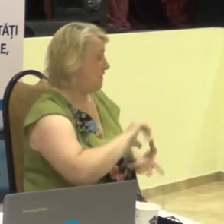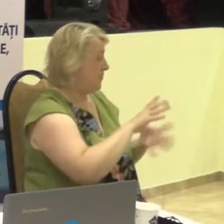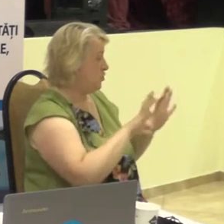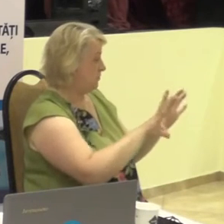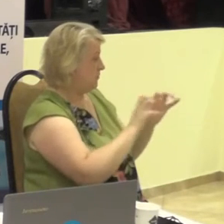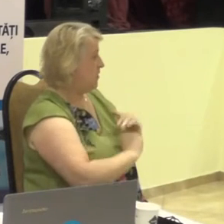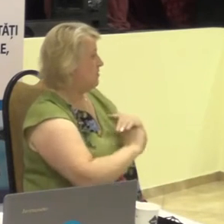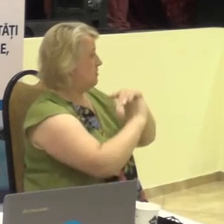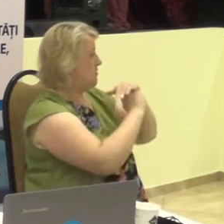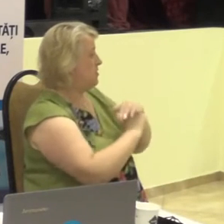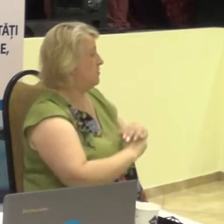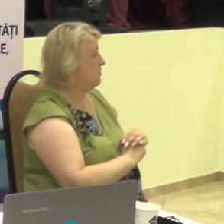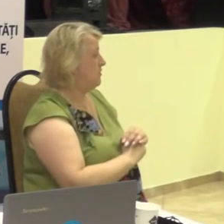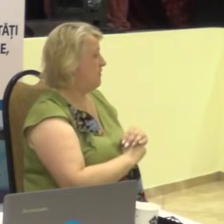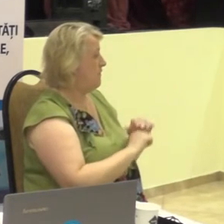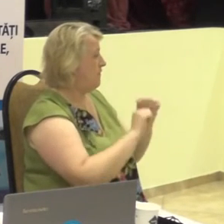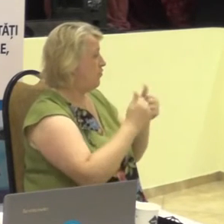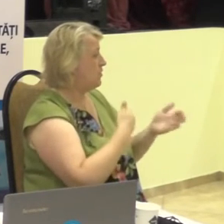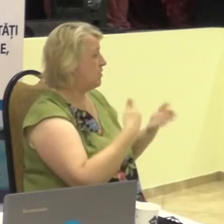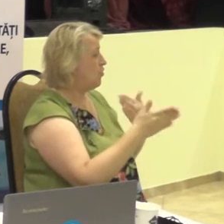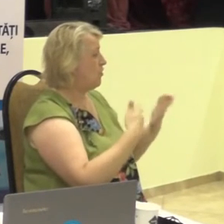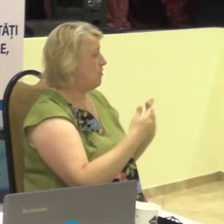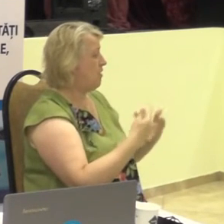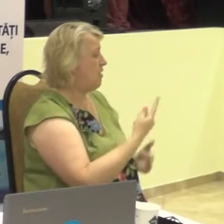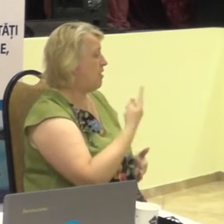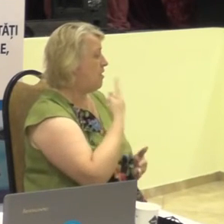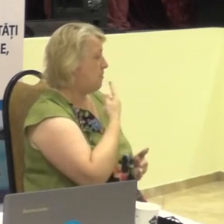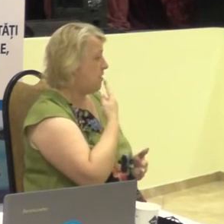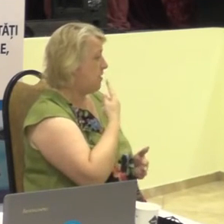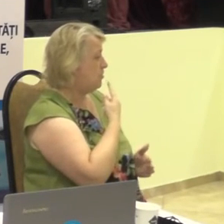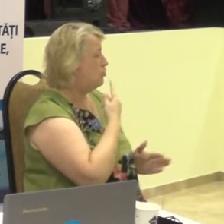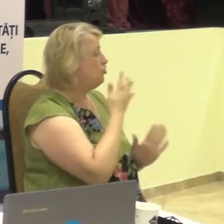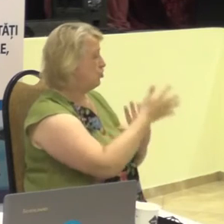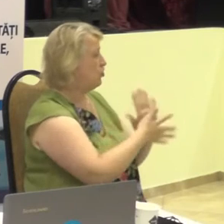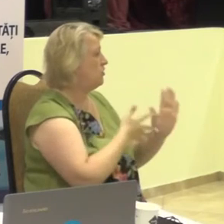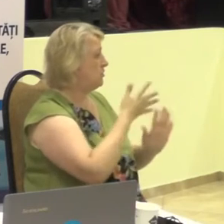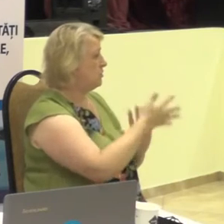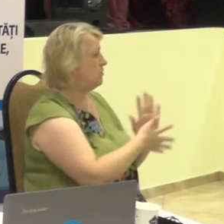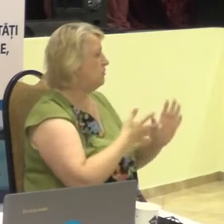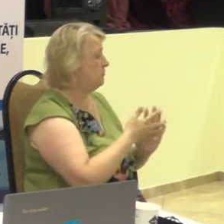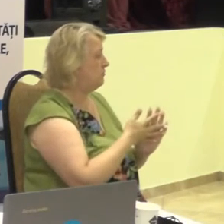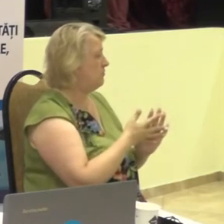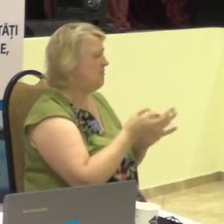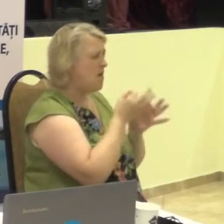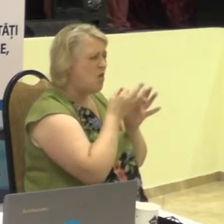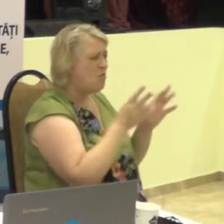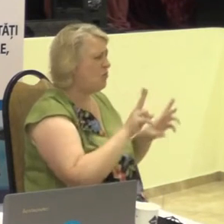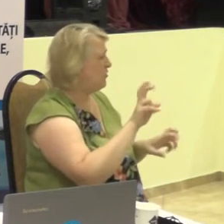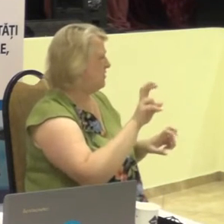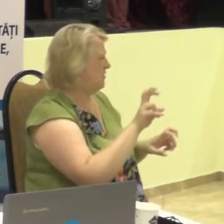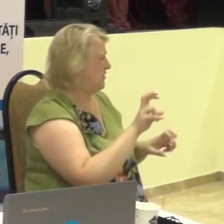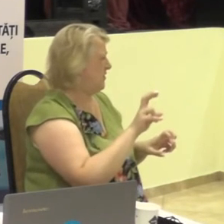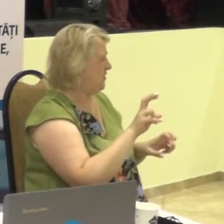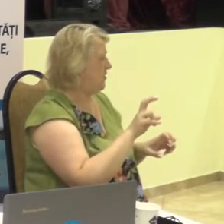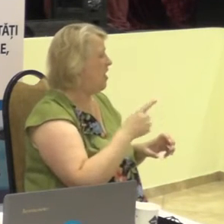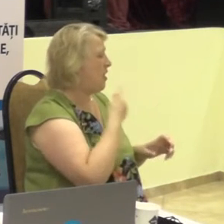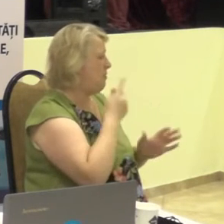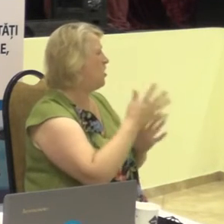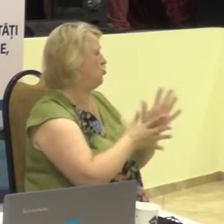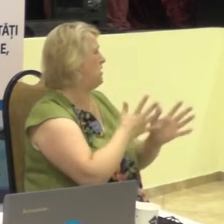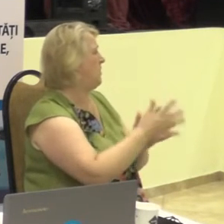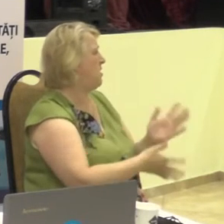ca bază formă de comuncare a limbajului minimu cogestual, oricum îl numim noi, limbajul